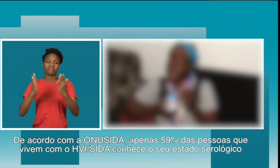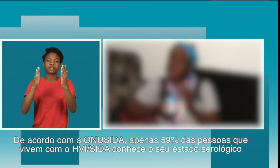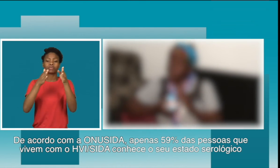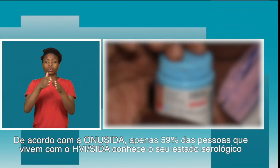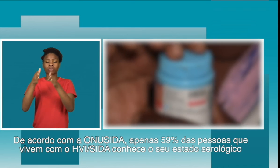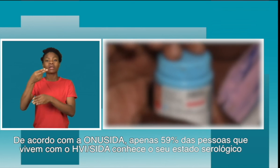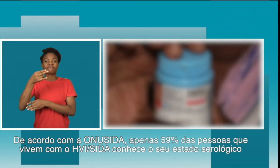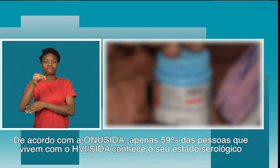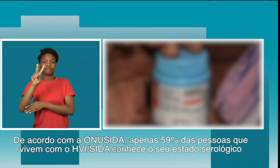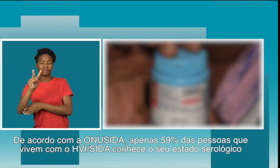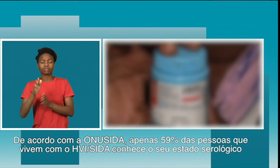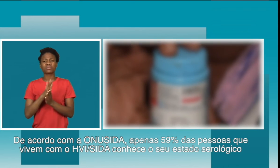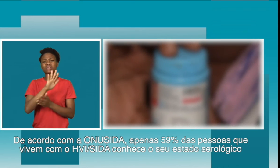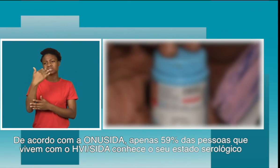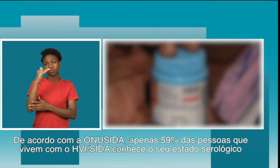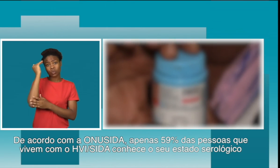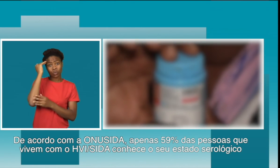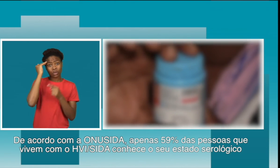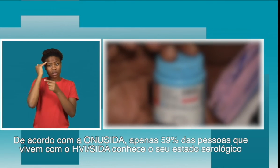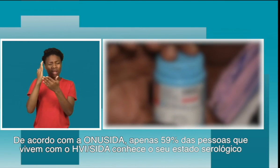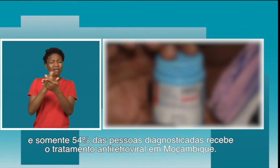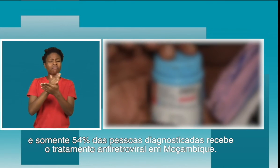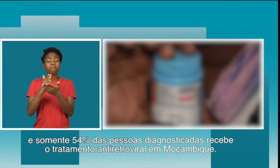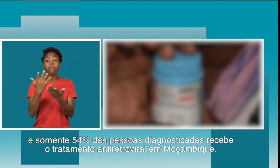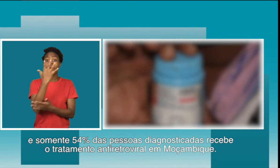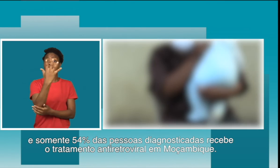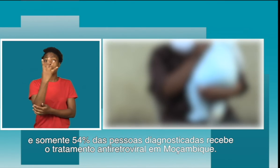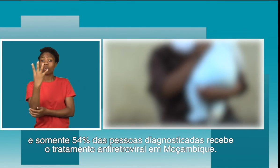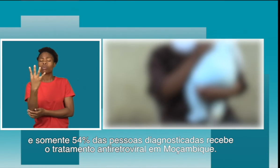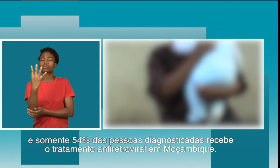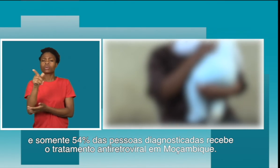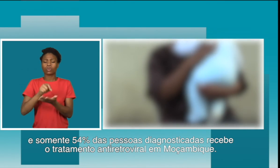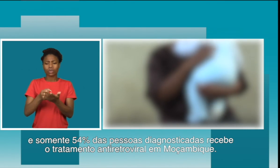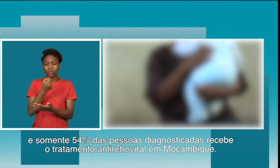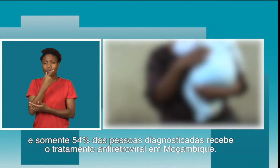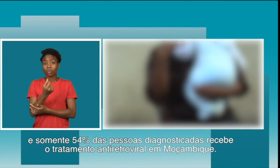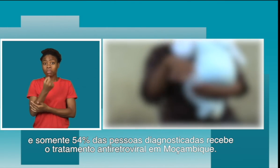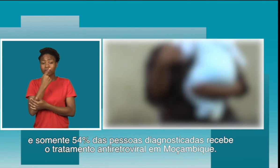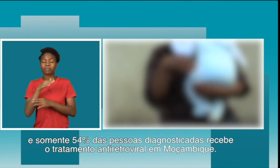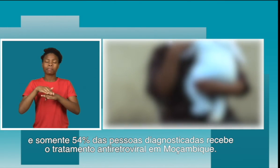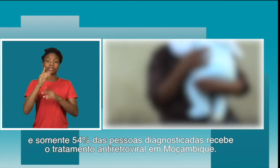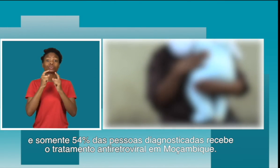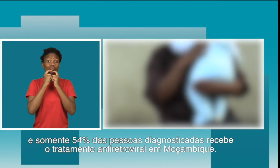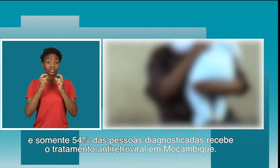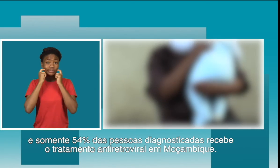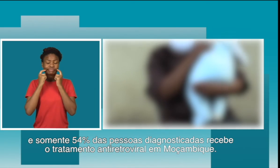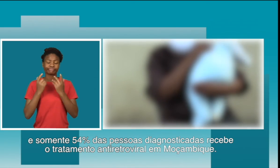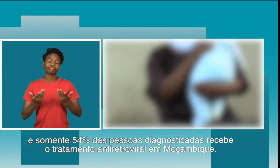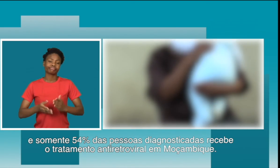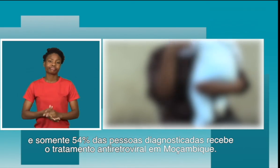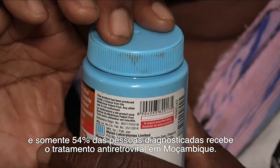HIV-Sida conhecem seu estado seriológico e somente 54% das pessoas diagnosticadas